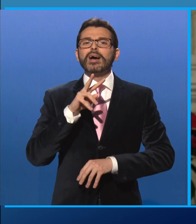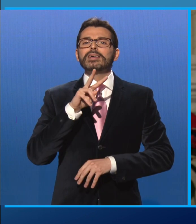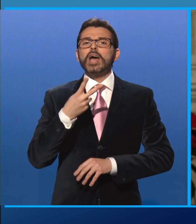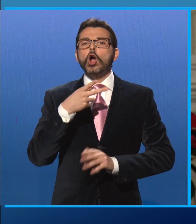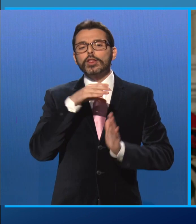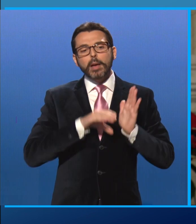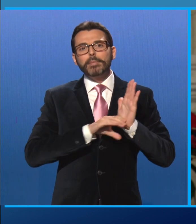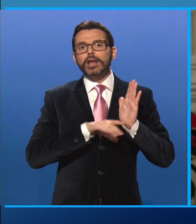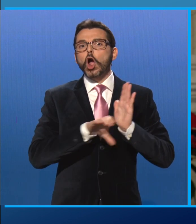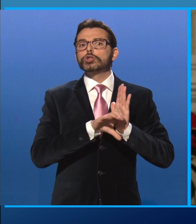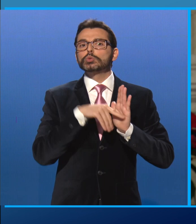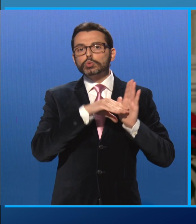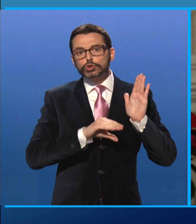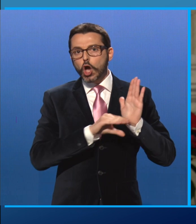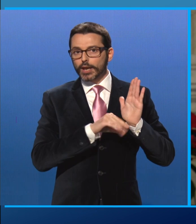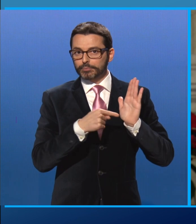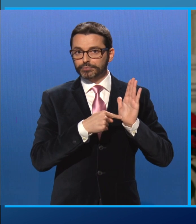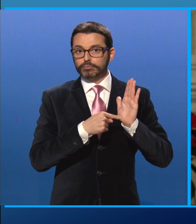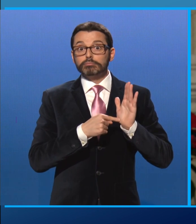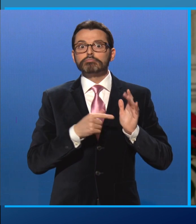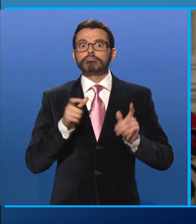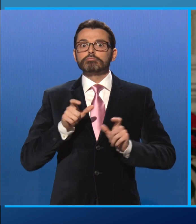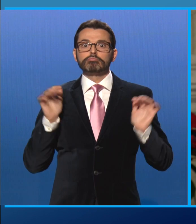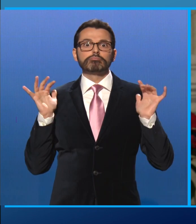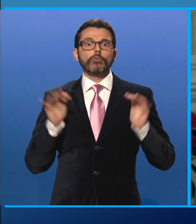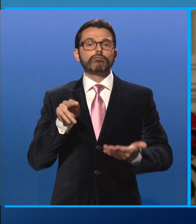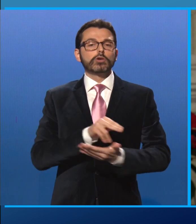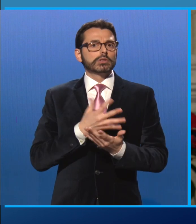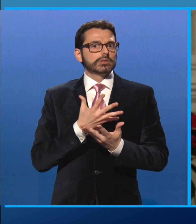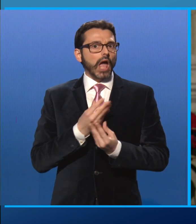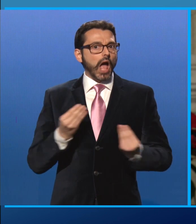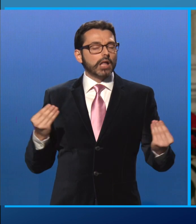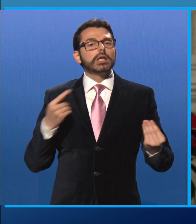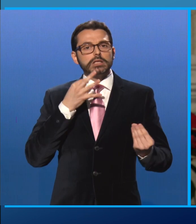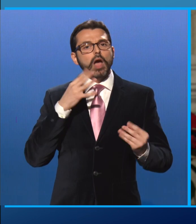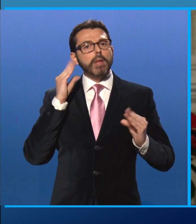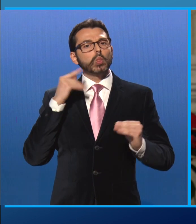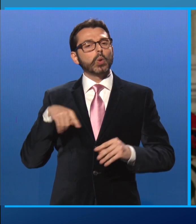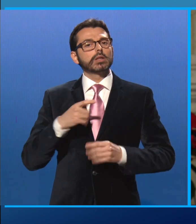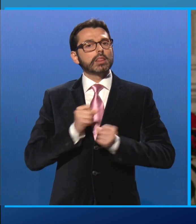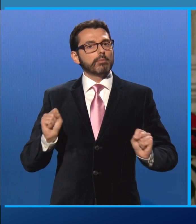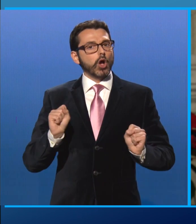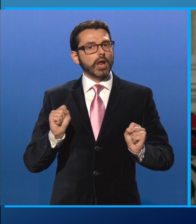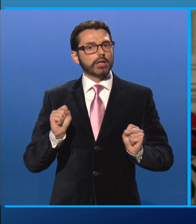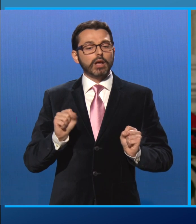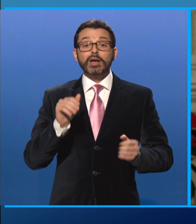affluenza, segno di grande maturità democratica. Dopo il referendum si è formato un nuovo governo.